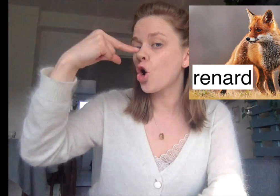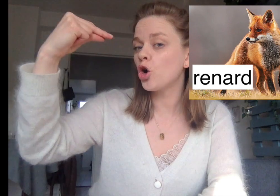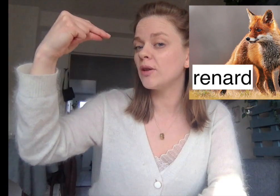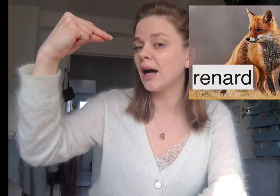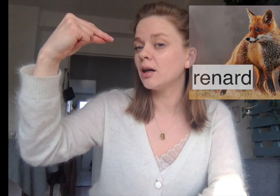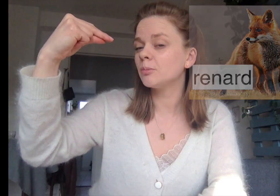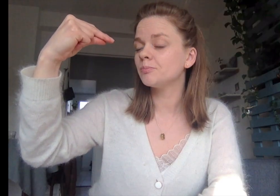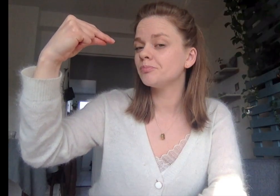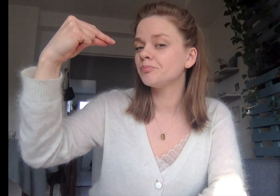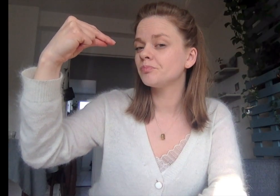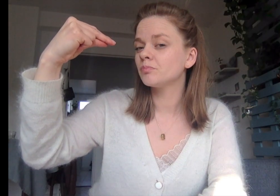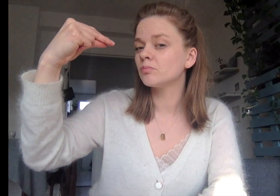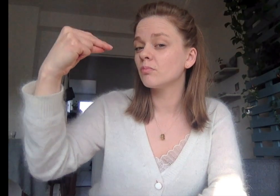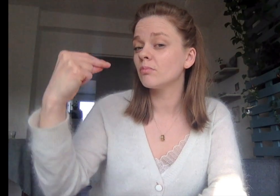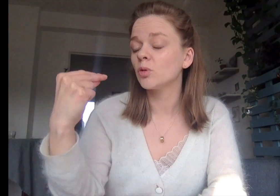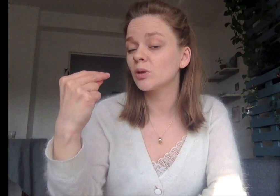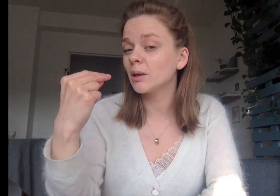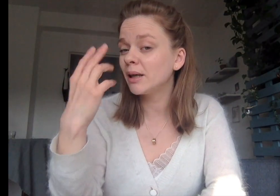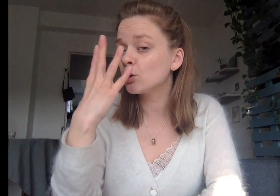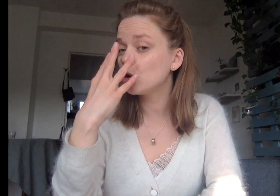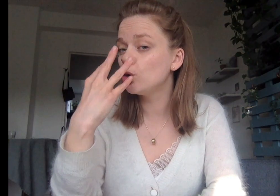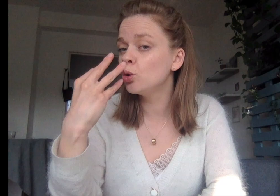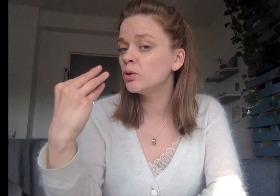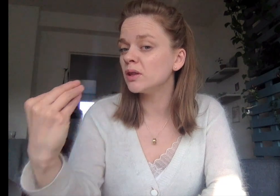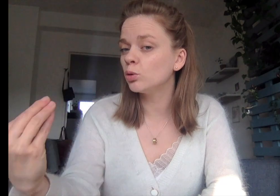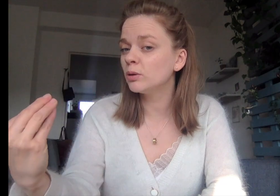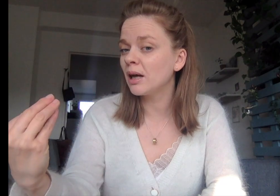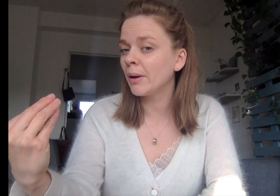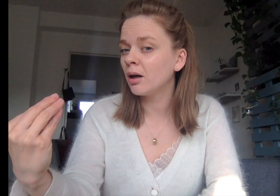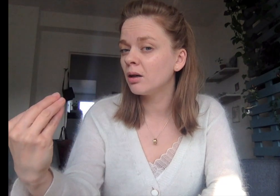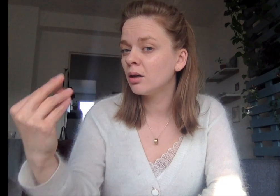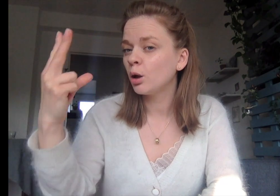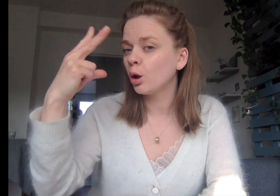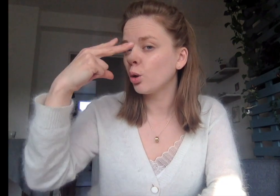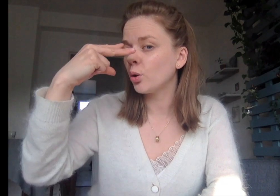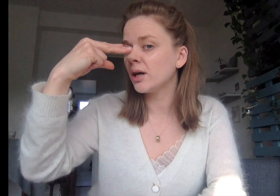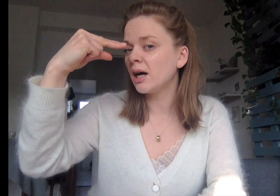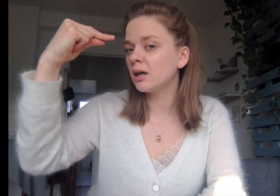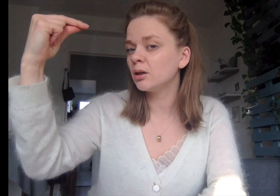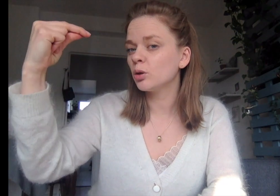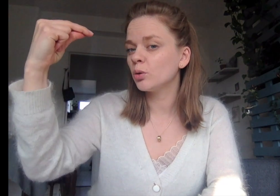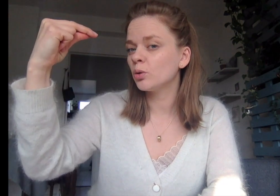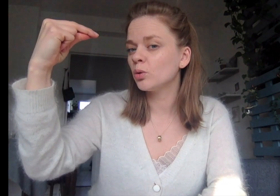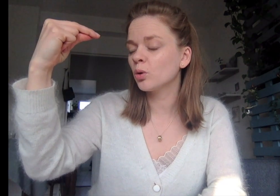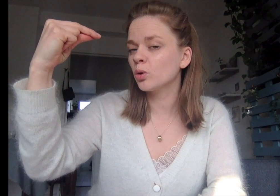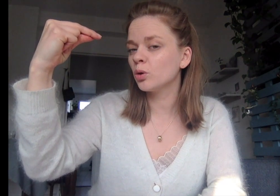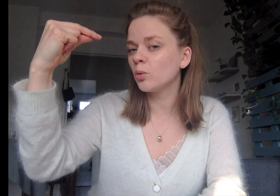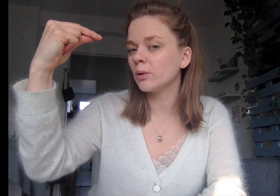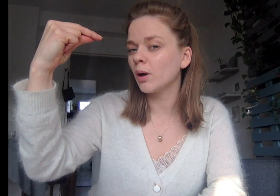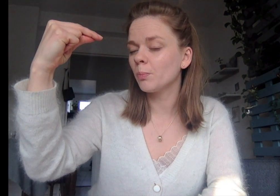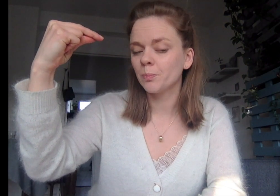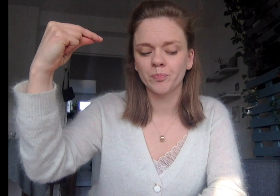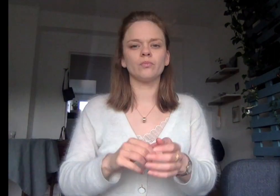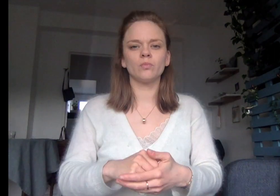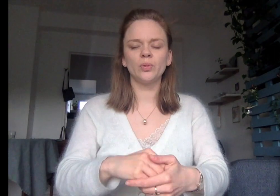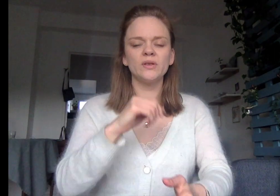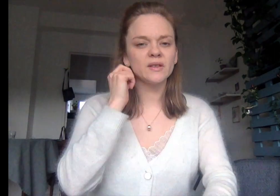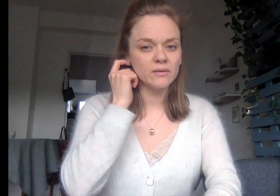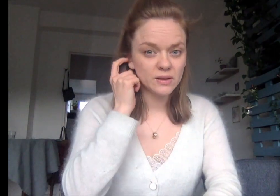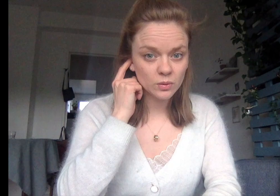Renard. Donc je répète, loup c'est toute la main. Renard. Que trois doigts. Petite révision des